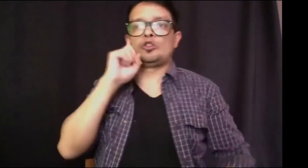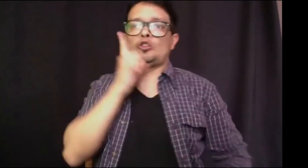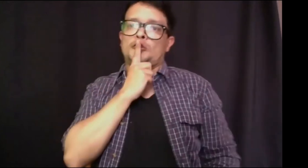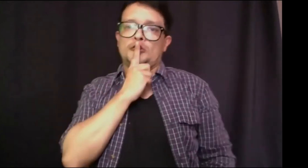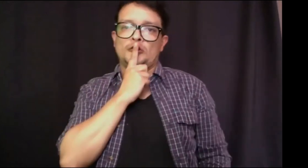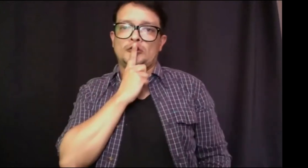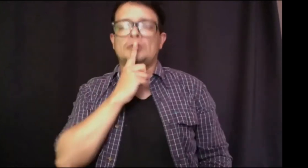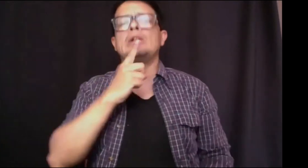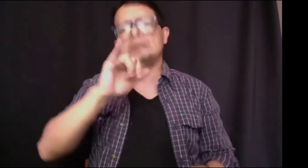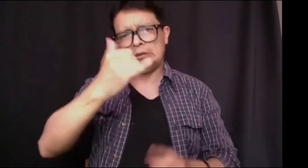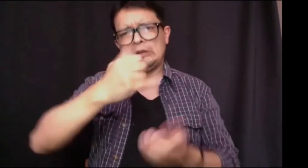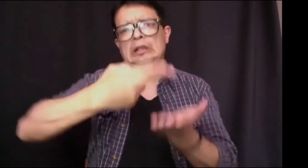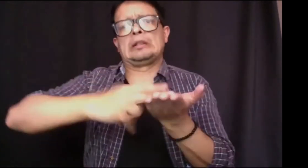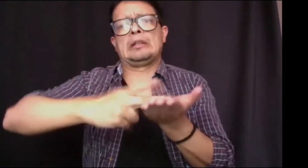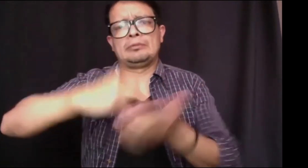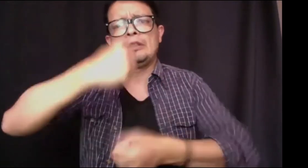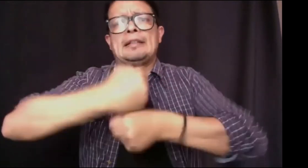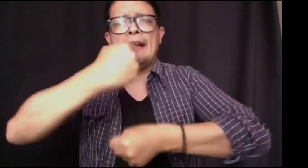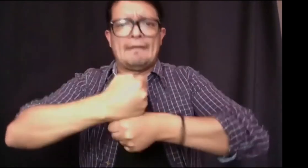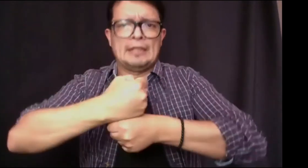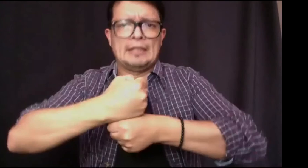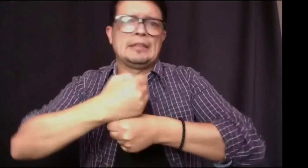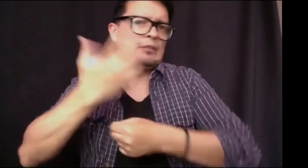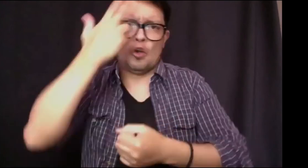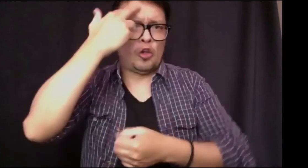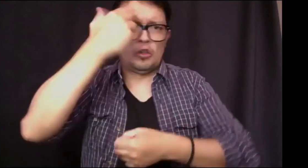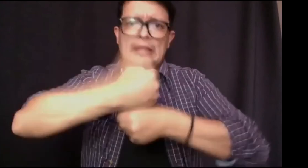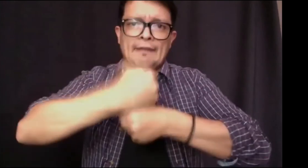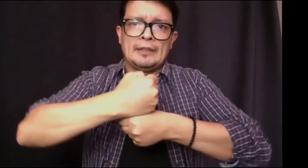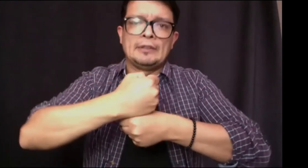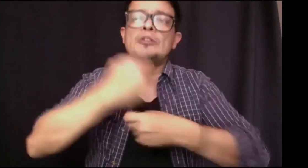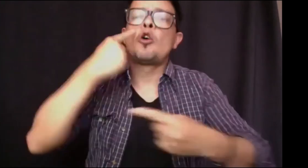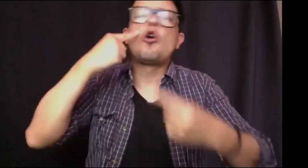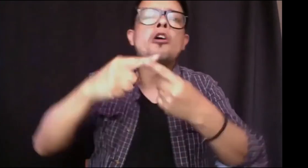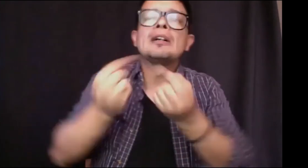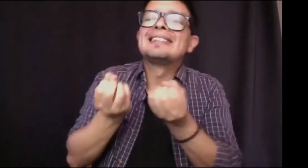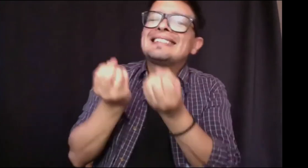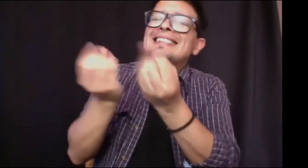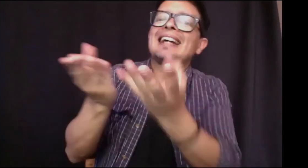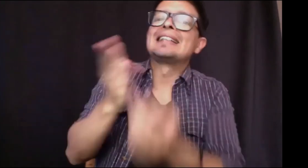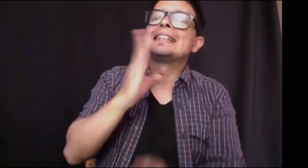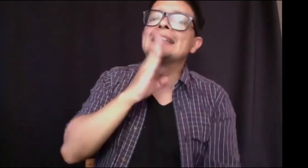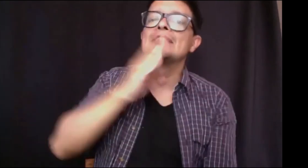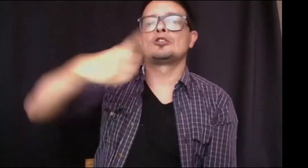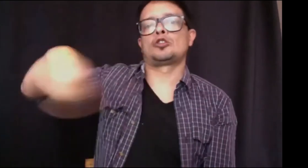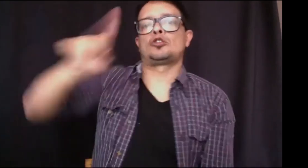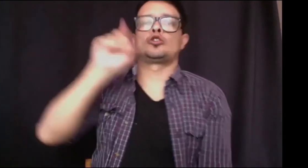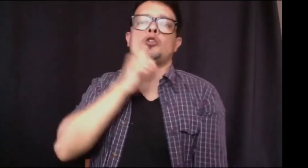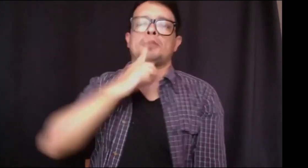permitan el acceso de las personas sordas utilizando su lengua de señas por supuesto utilizando el servicio de interpretación